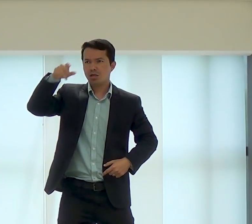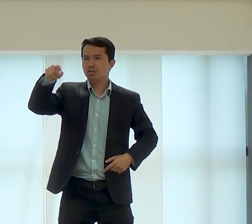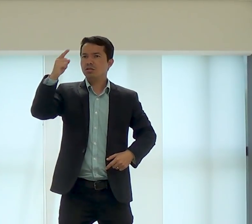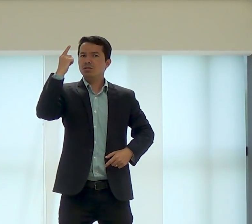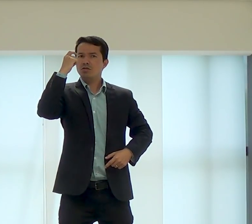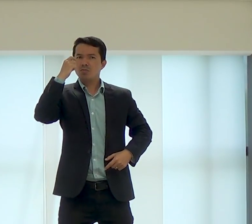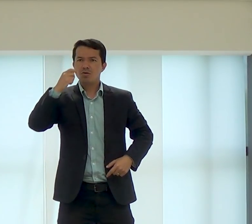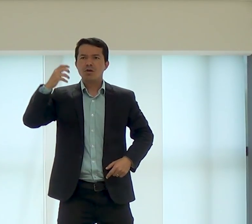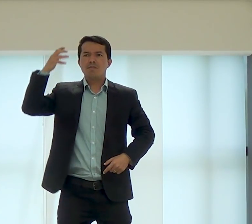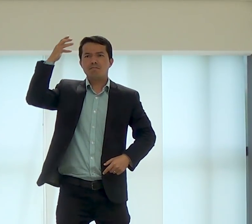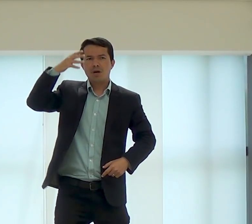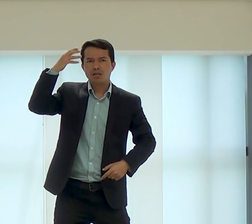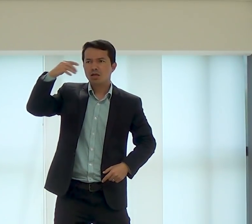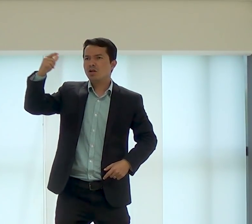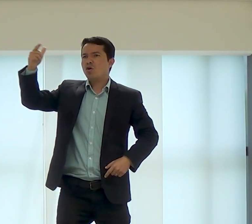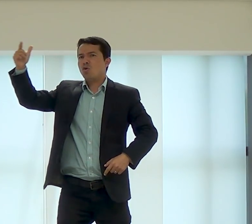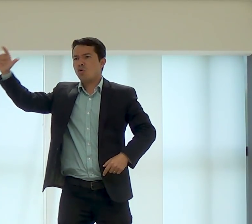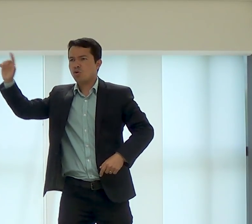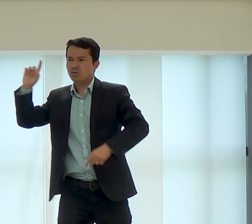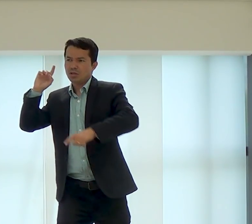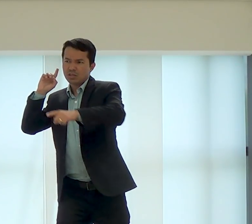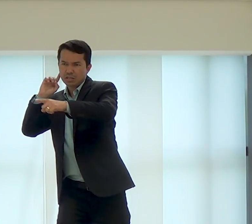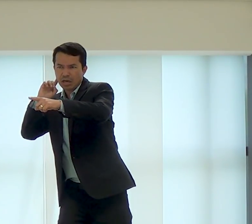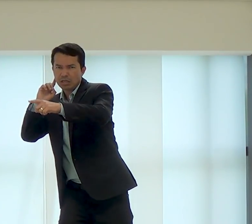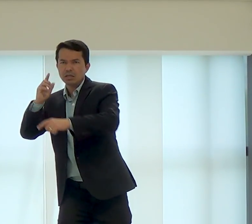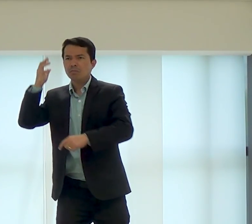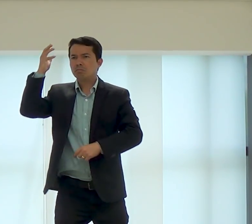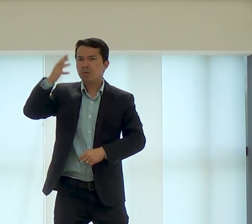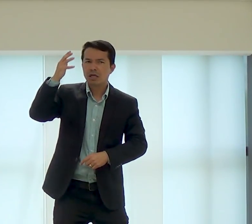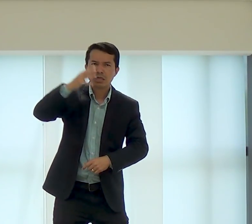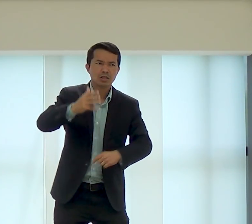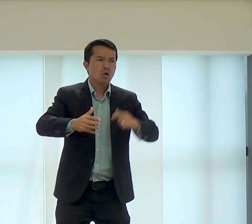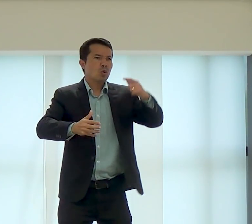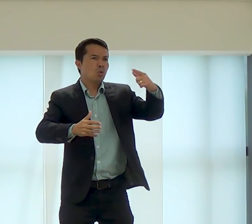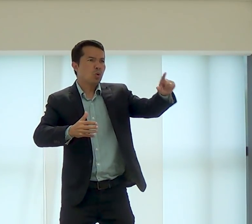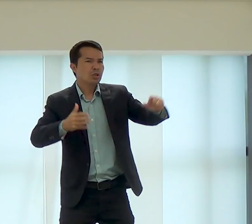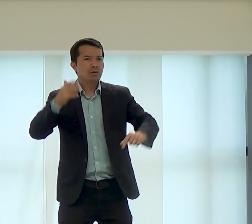eu venho aqui, o pastor Salomão prega, a Dani prega,